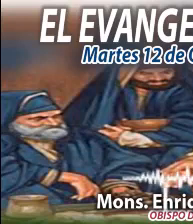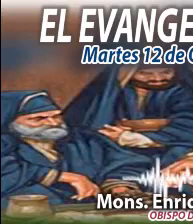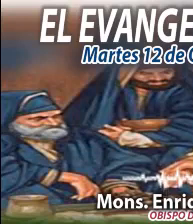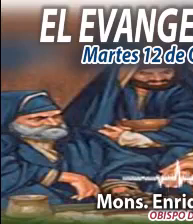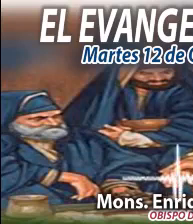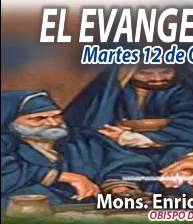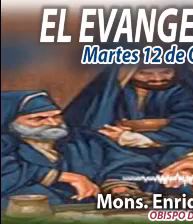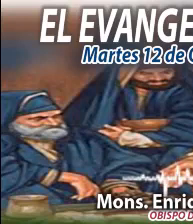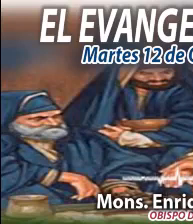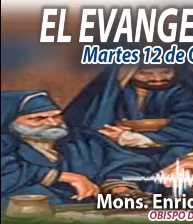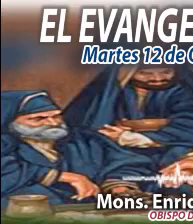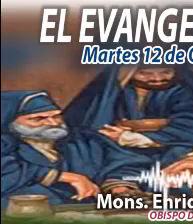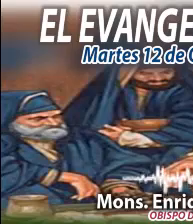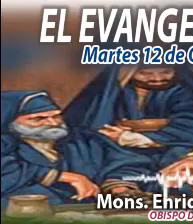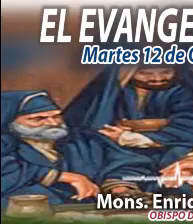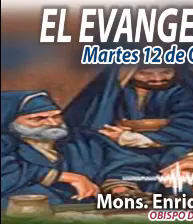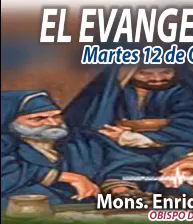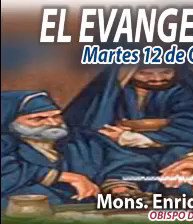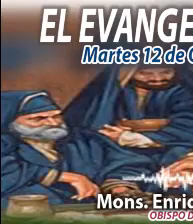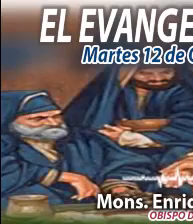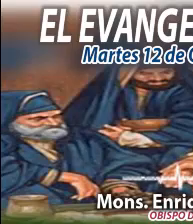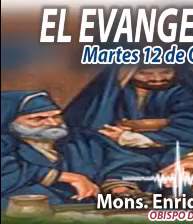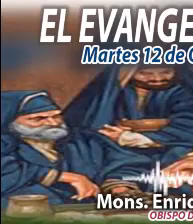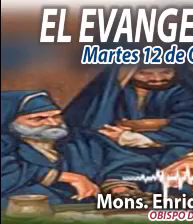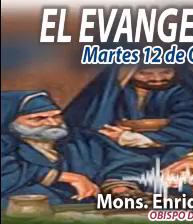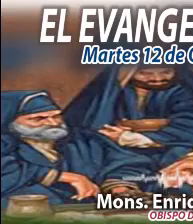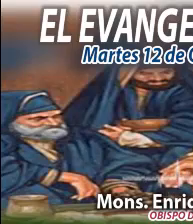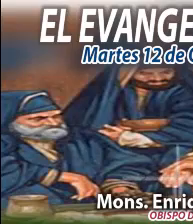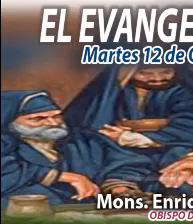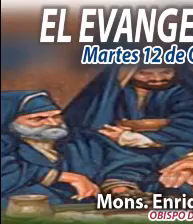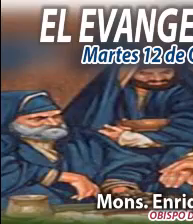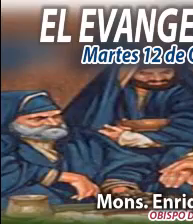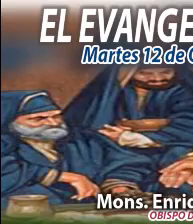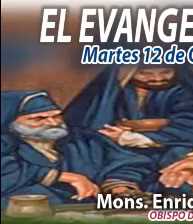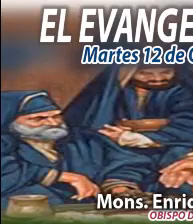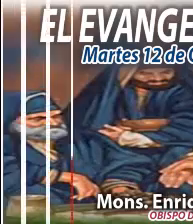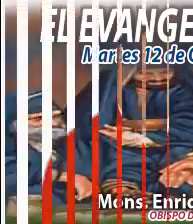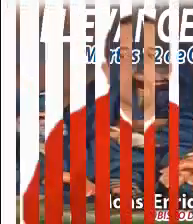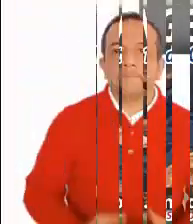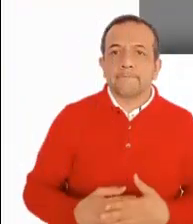Alimentame, sáname, acompáñame.